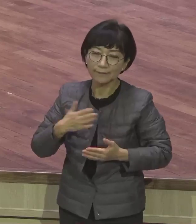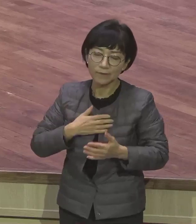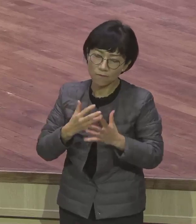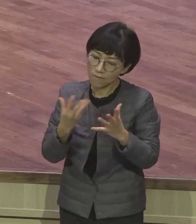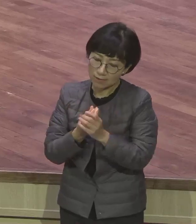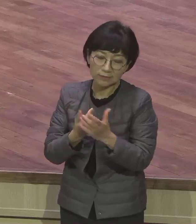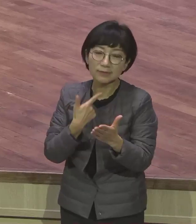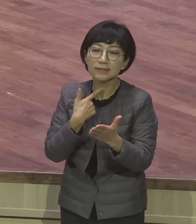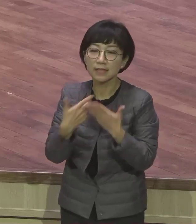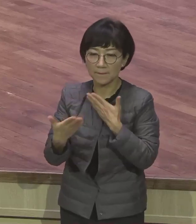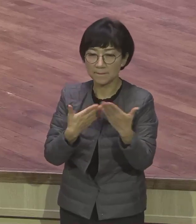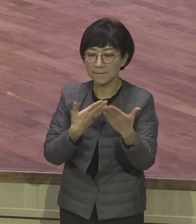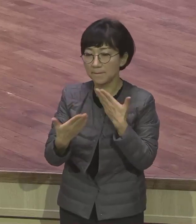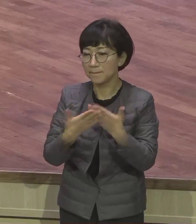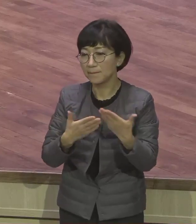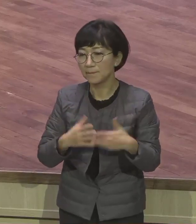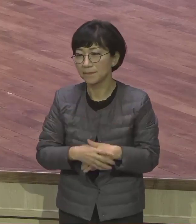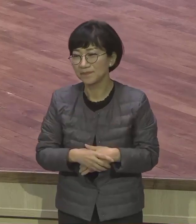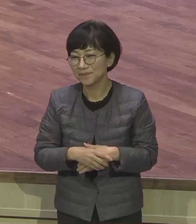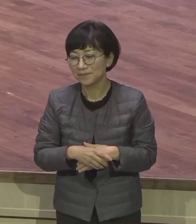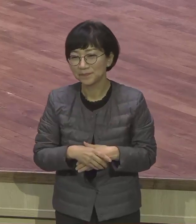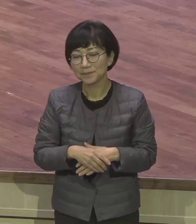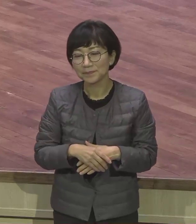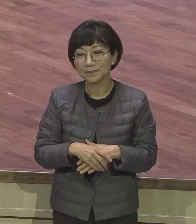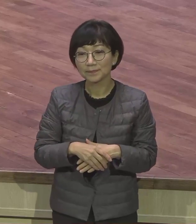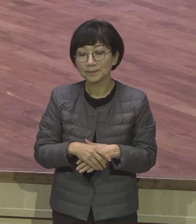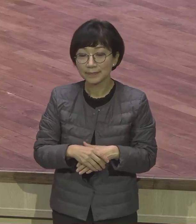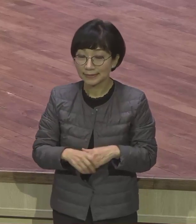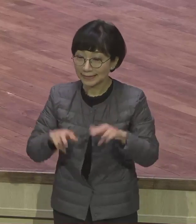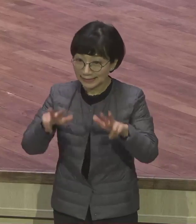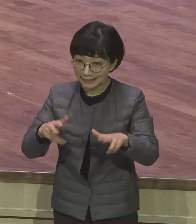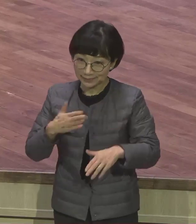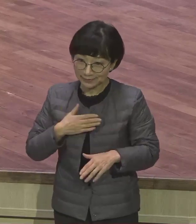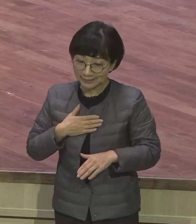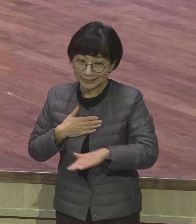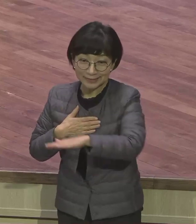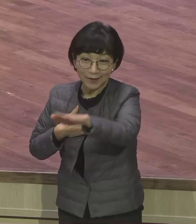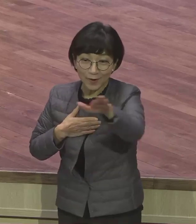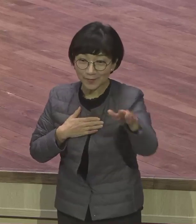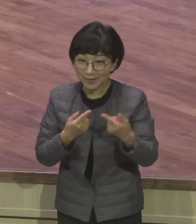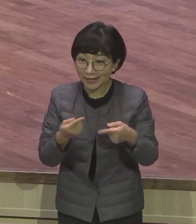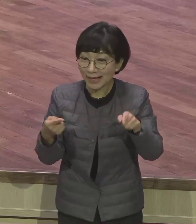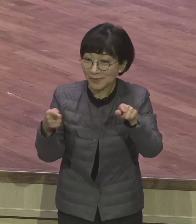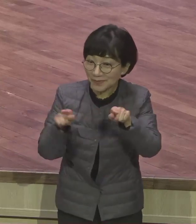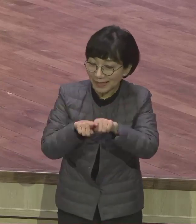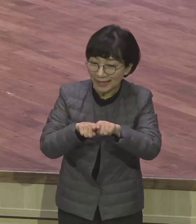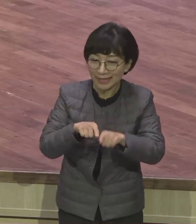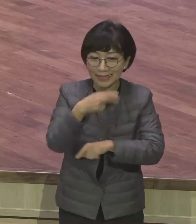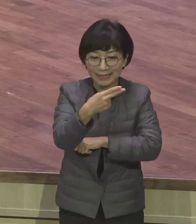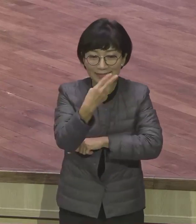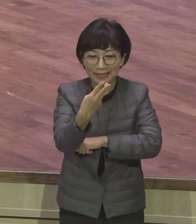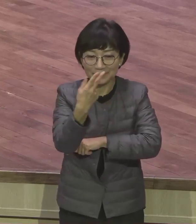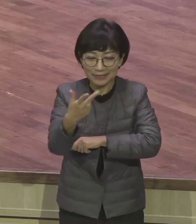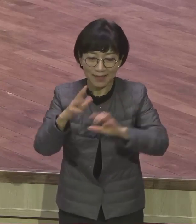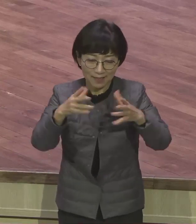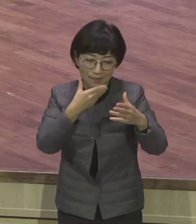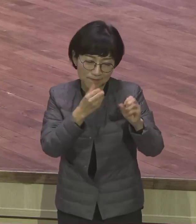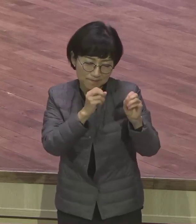지금 여러분과 함께 2, 3, 7다 보금화의 가장 선두에 서서 서임을 받고